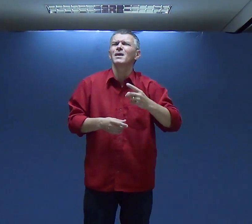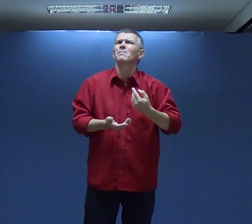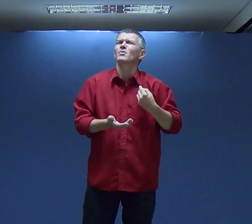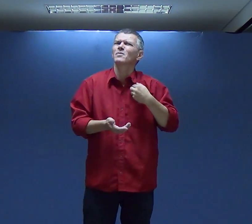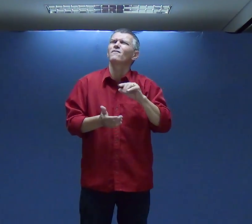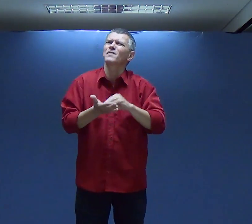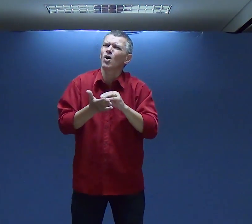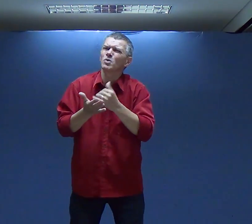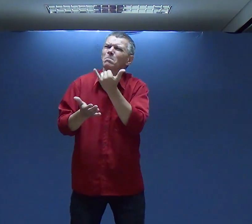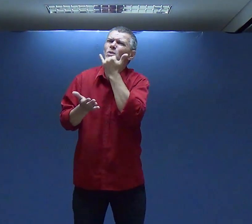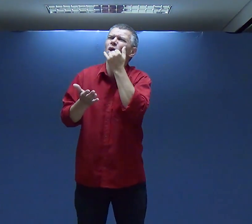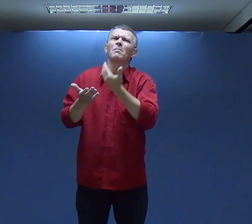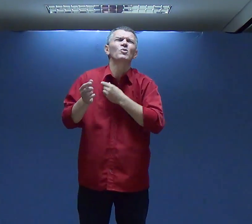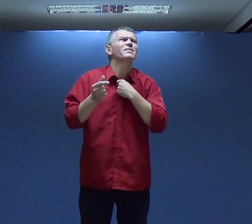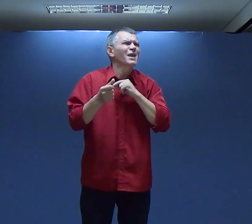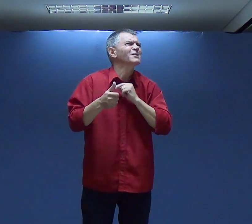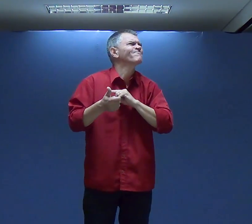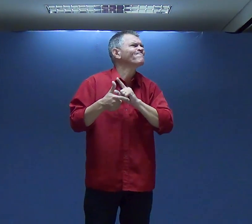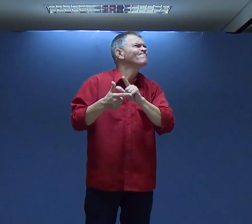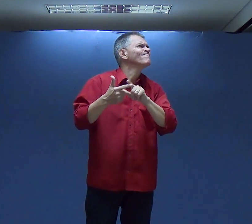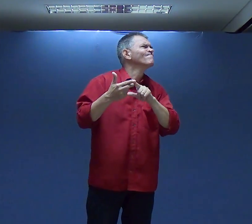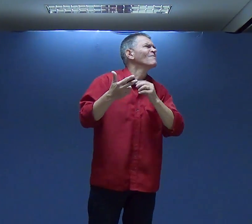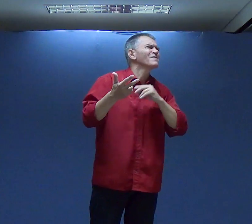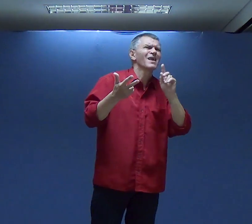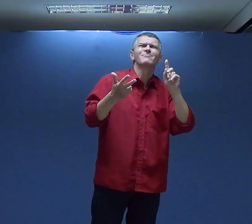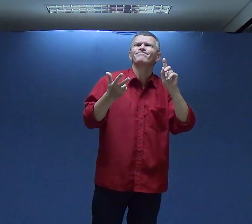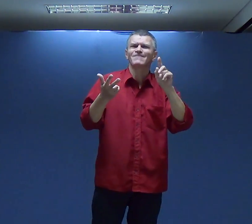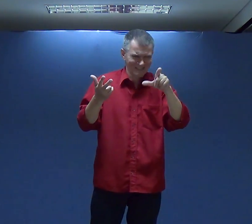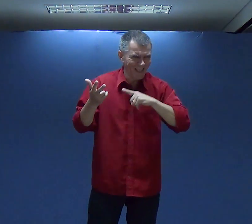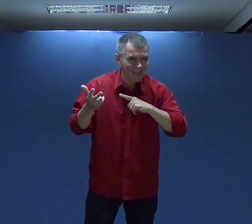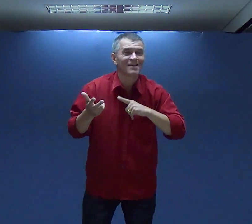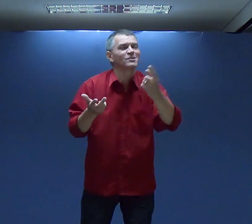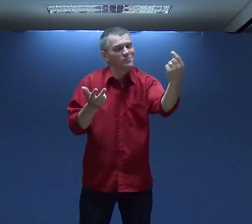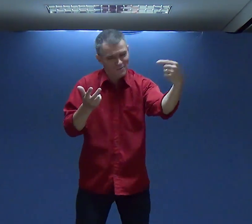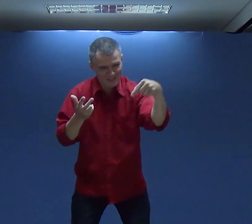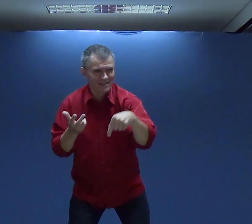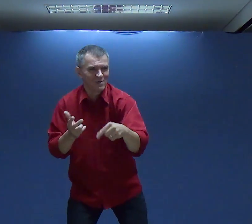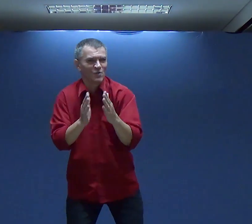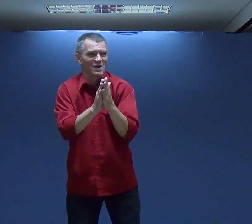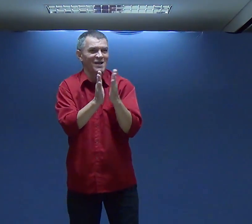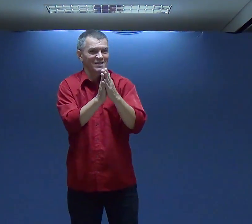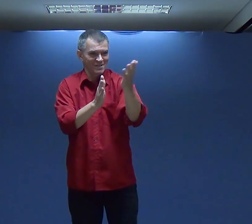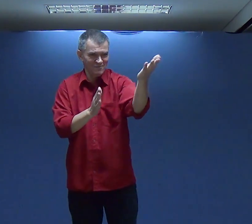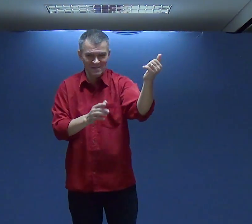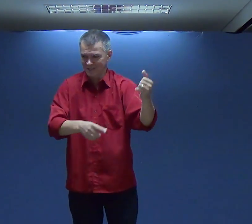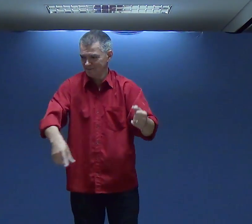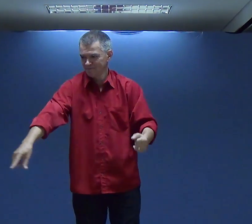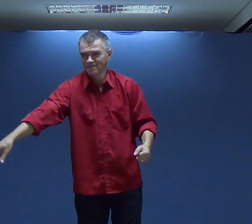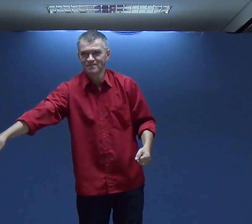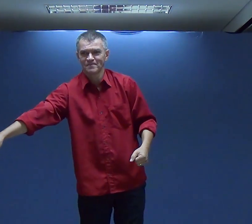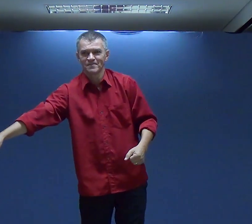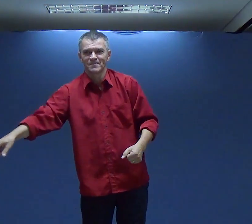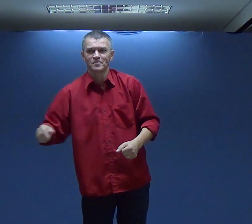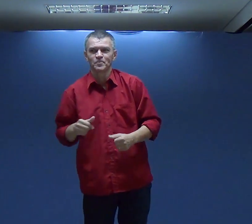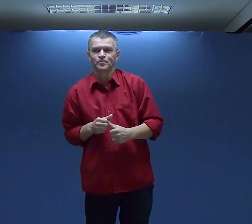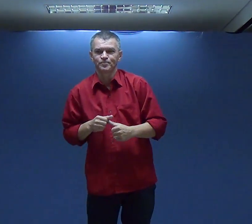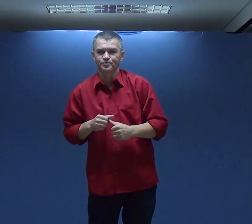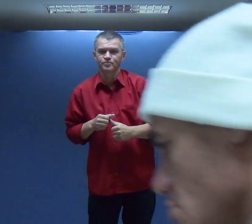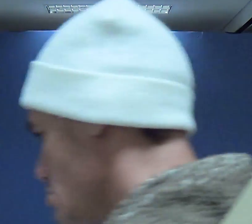Lembra De Alguém Puxa Não Pedir Perdão Para Senhor Guarda Um Sentimento Pode Vire Aqui